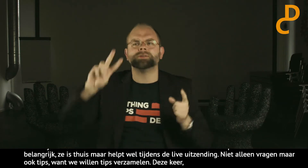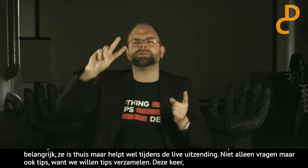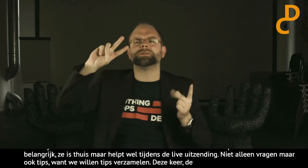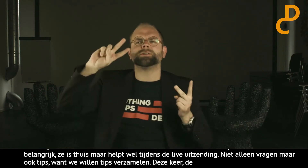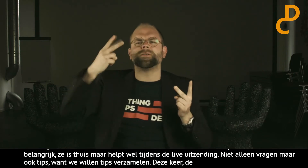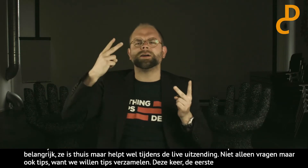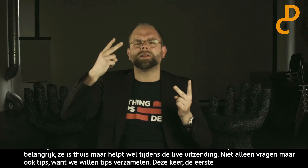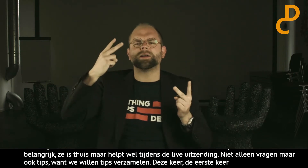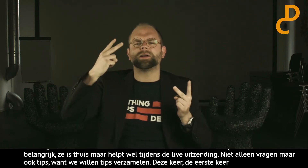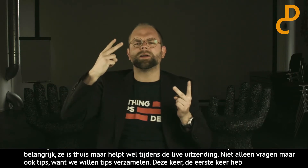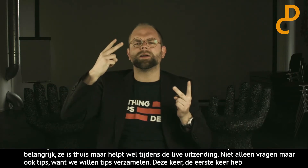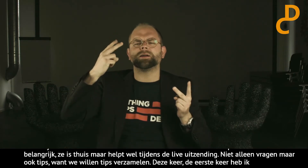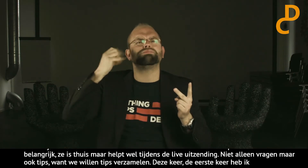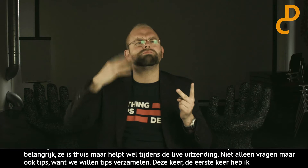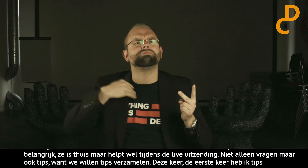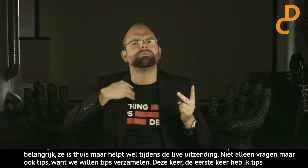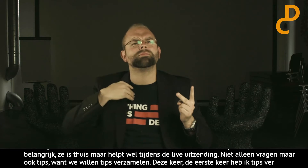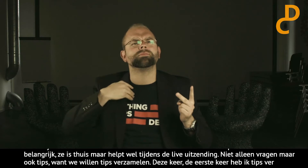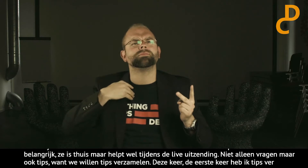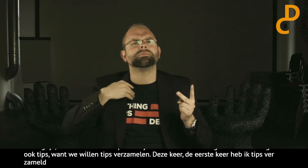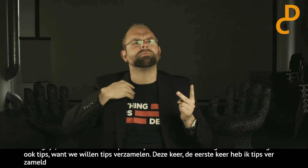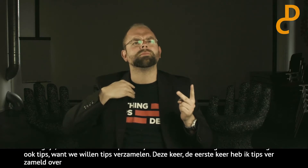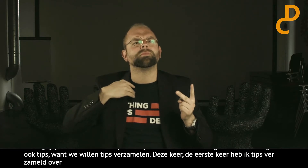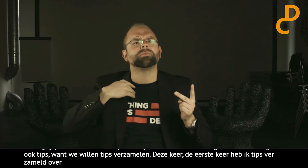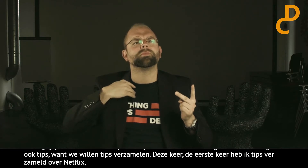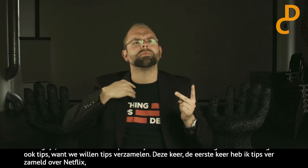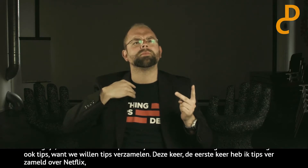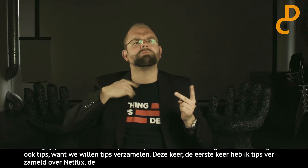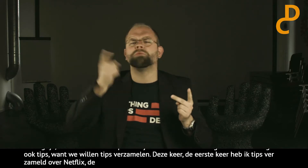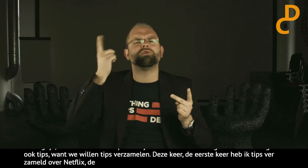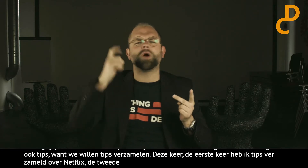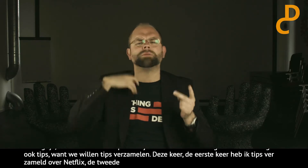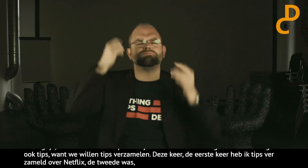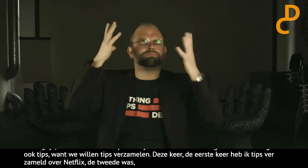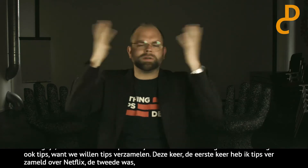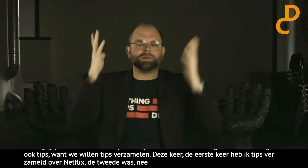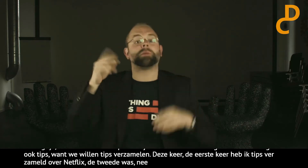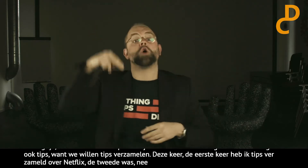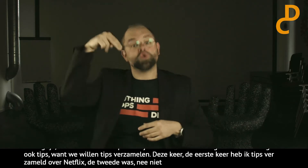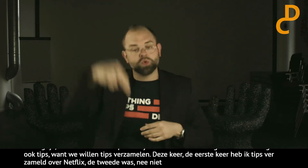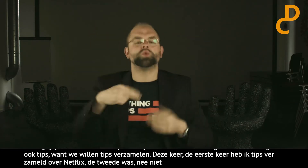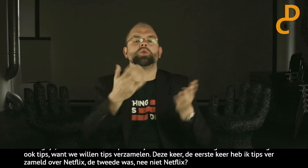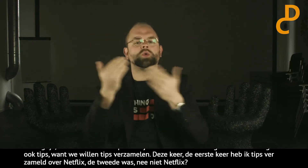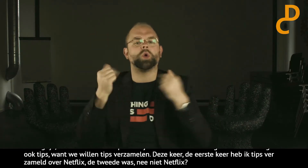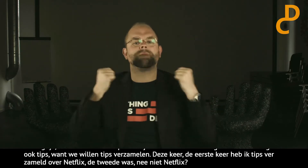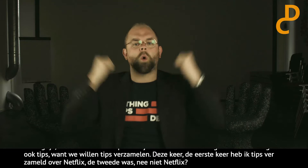over Netflix. De tweede was er... Nee, niet over Netflix. Vorige week, nou goed. Maar nu willen we